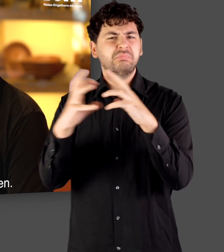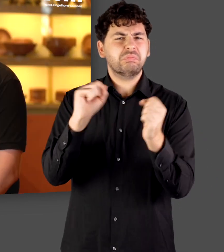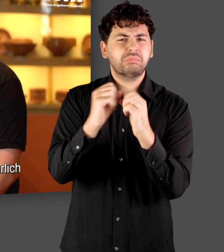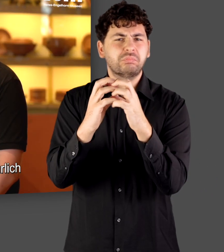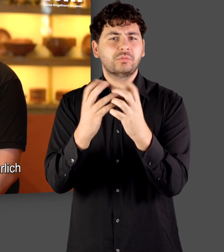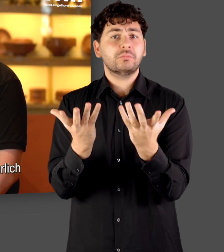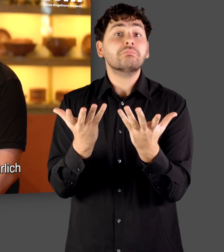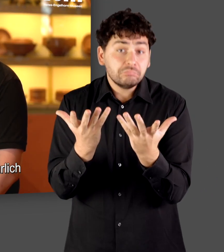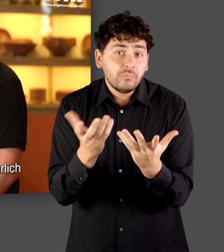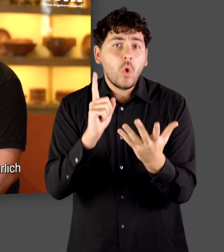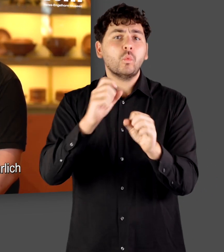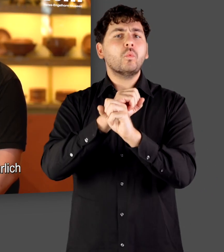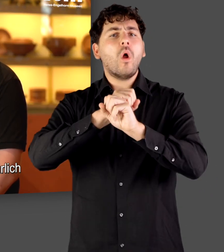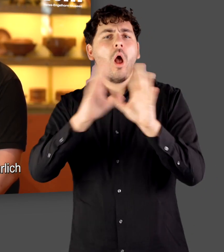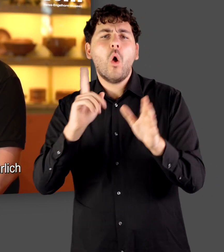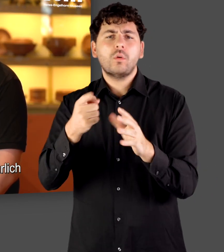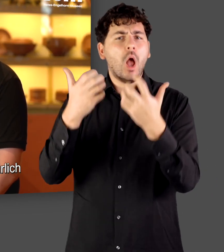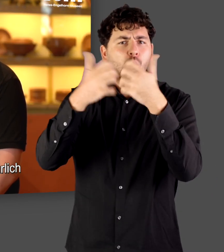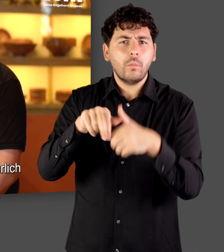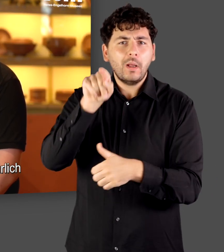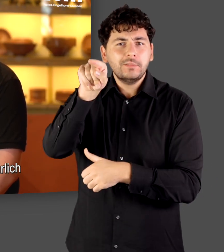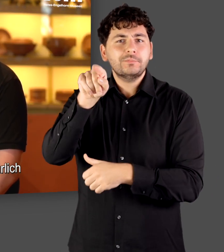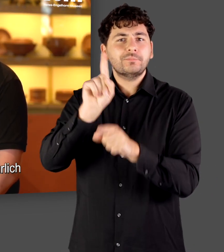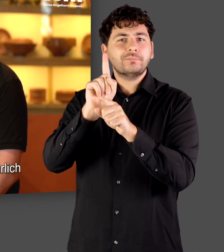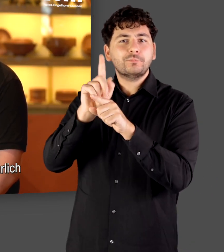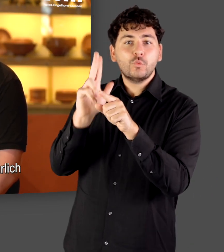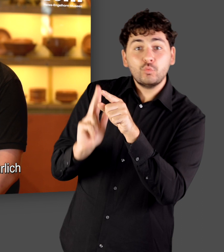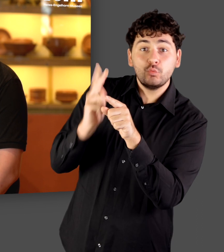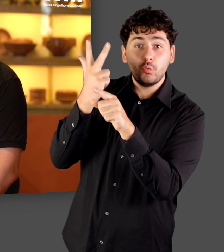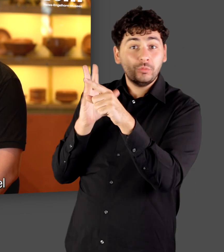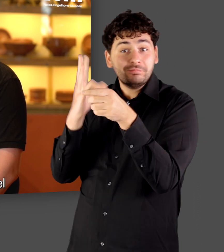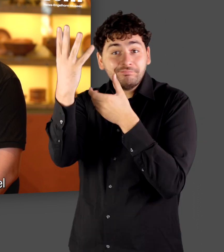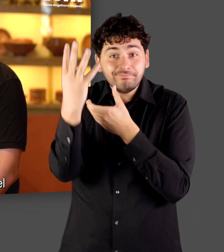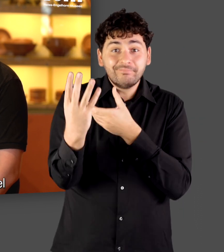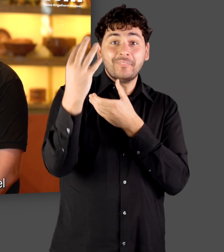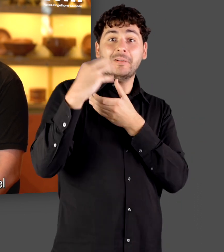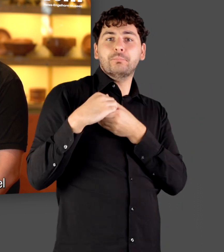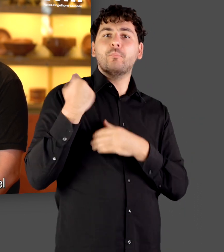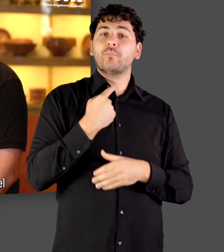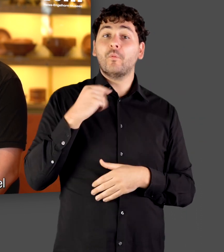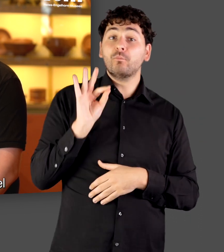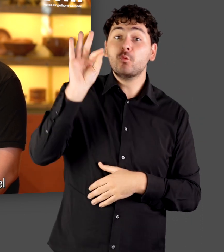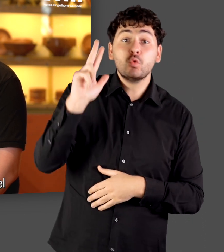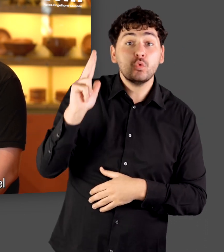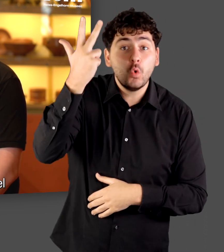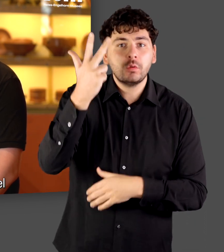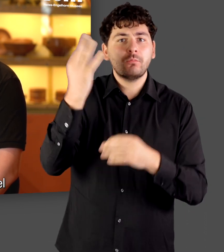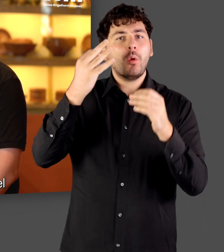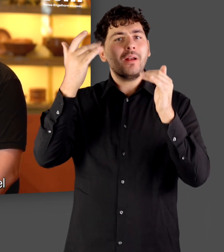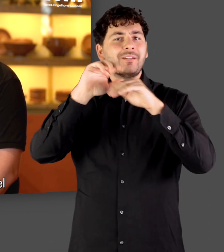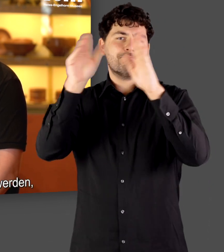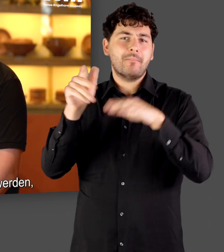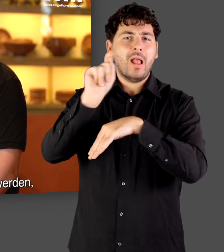konnten. Hinzu kommt, dass die Römer natürlich ihre Götter dorthin mitbringen, wo sie einwandern und die